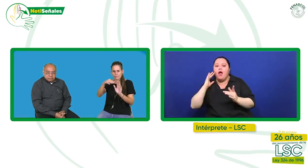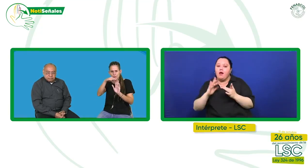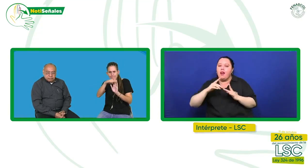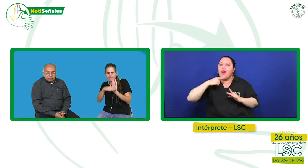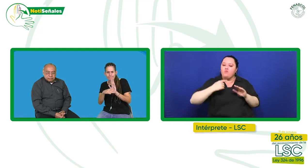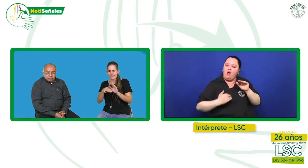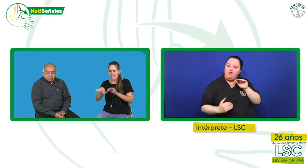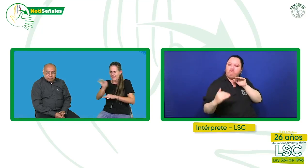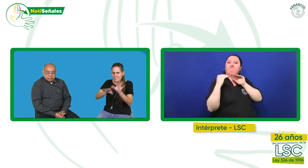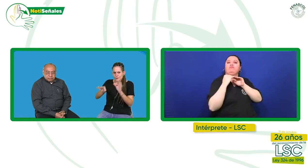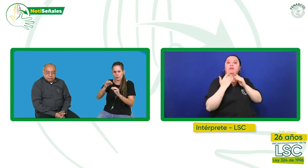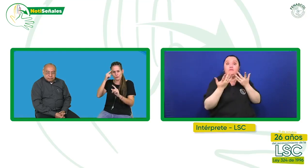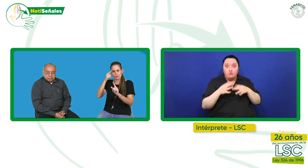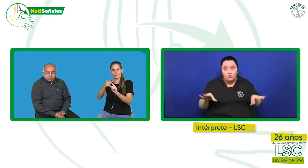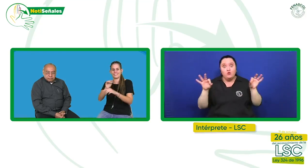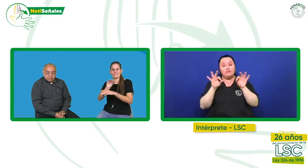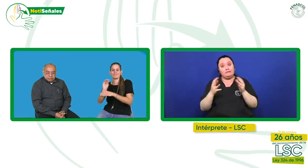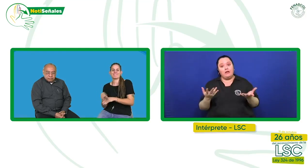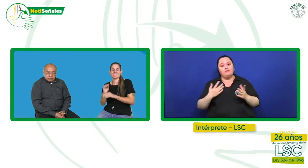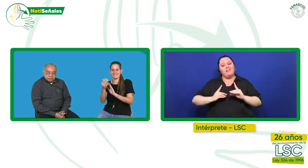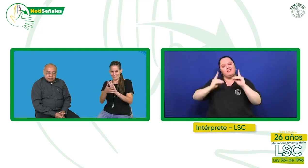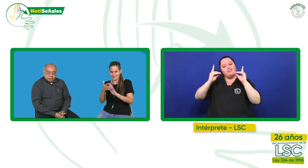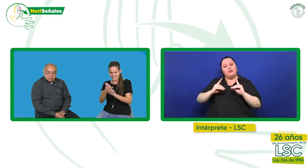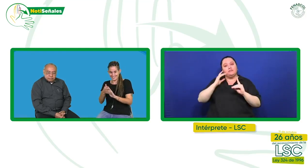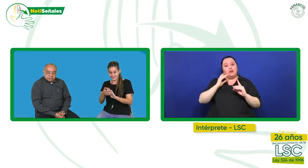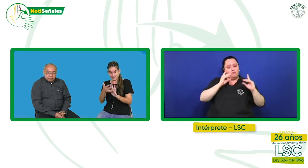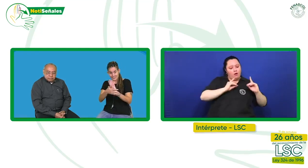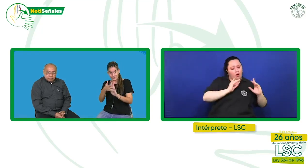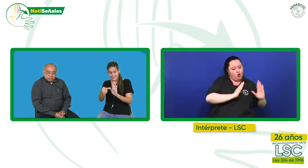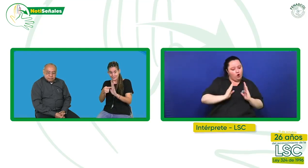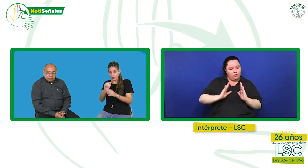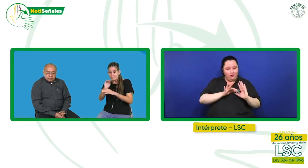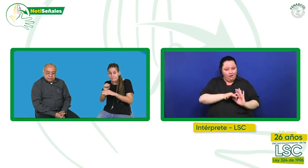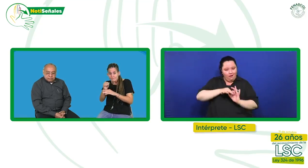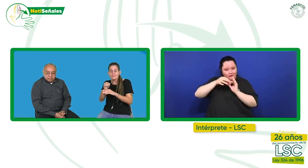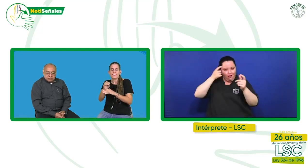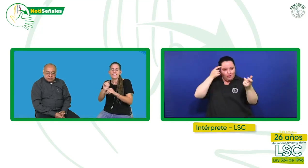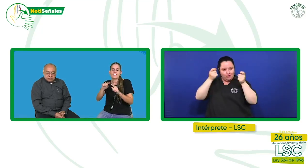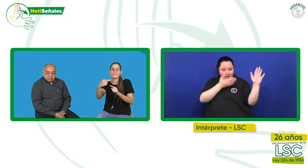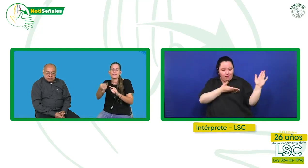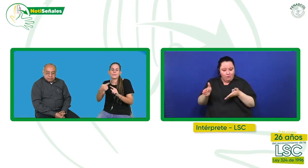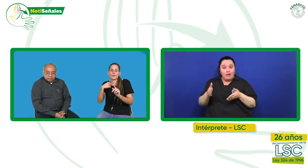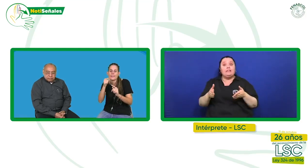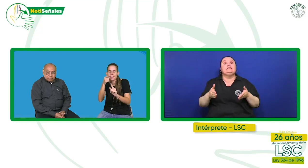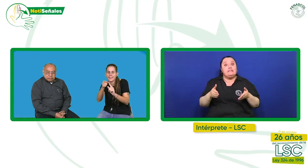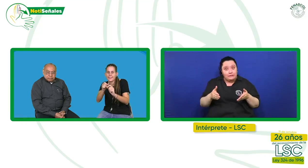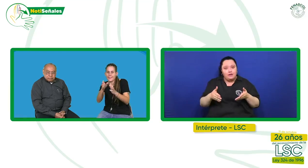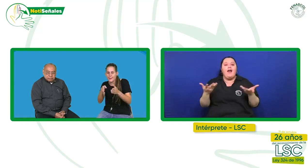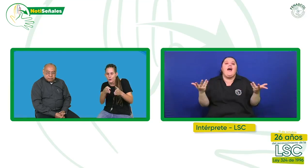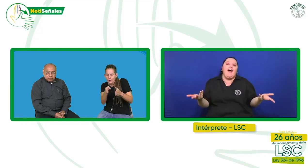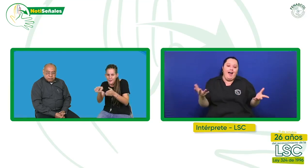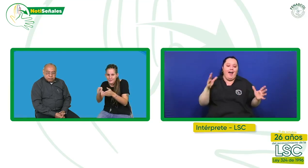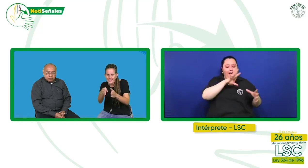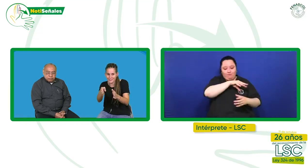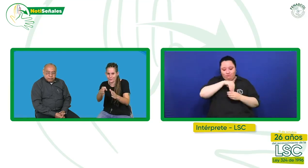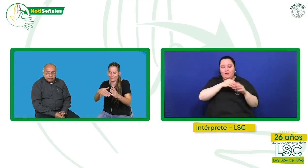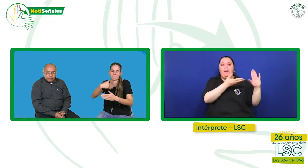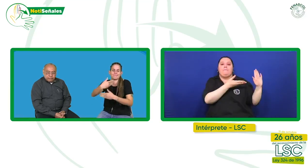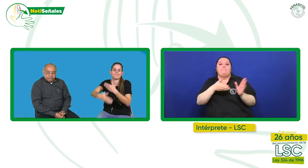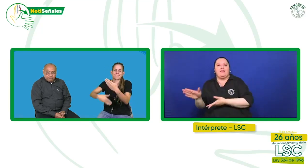Y estas decisiones, cuando se hacen de manera organizada y estratégica y planificada, es lo que nosotros entendemos como planificación lingüística. Va